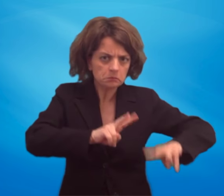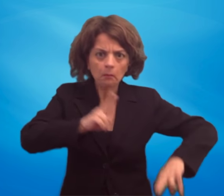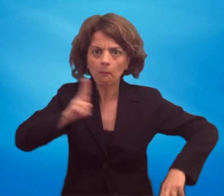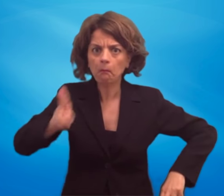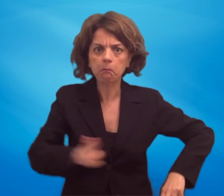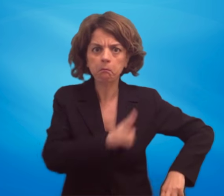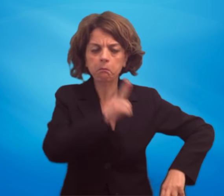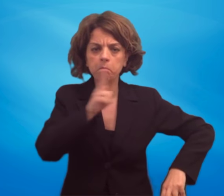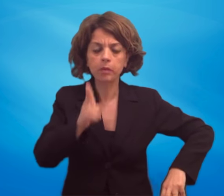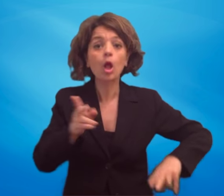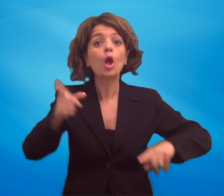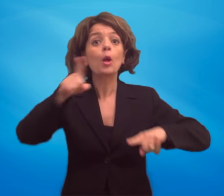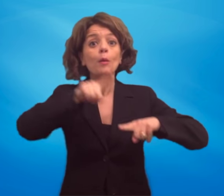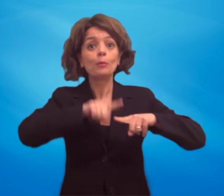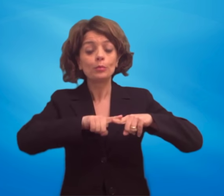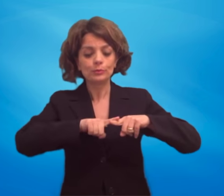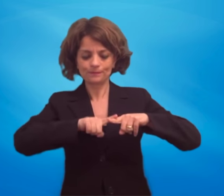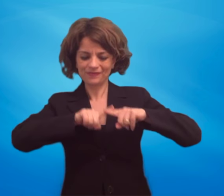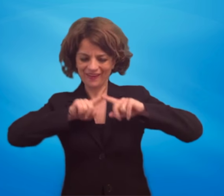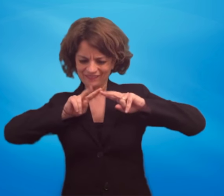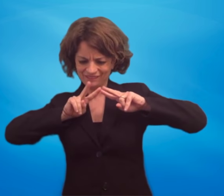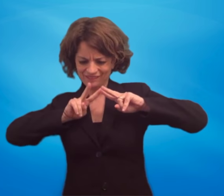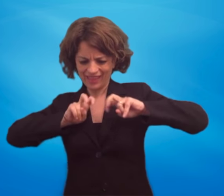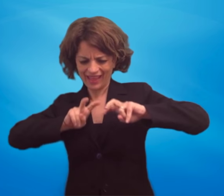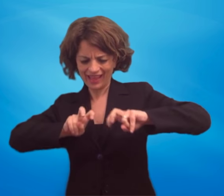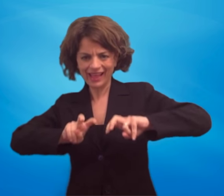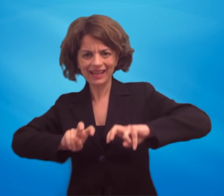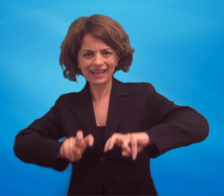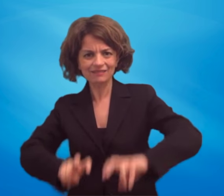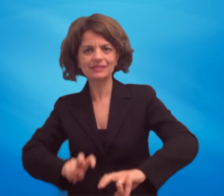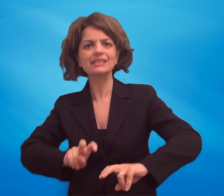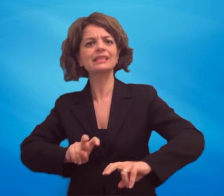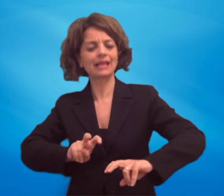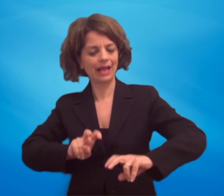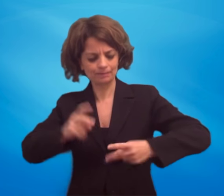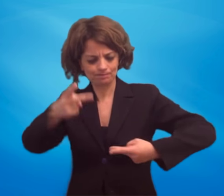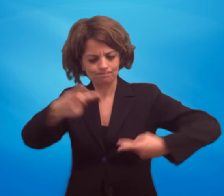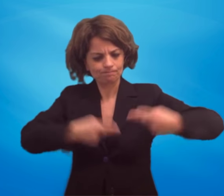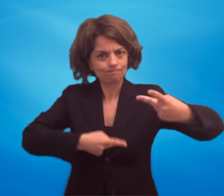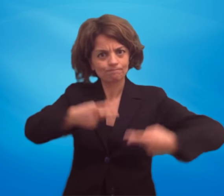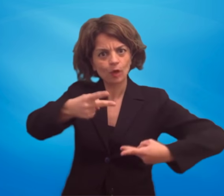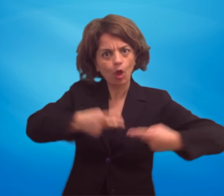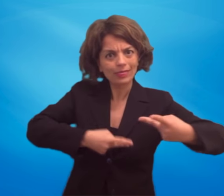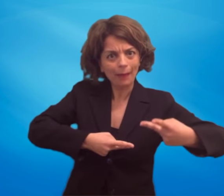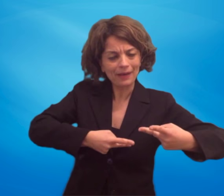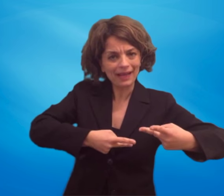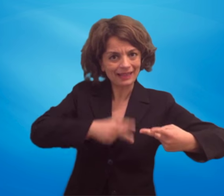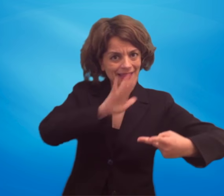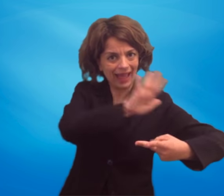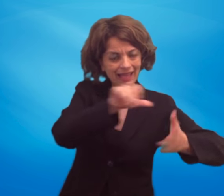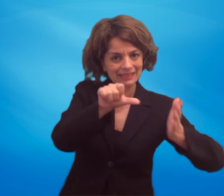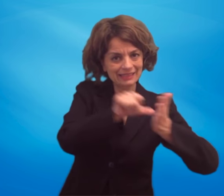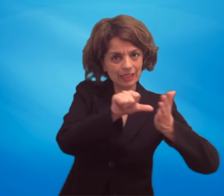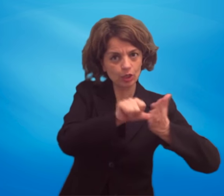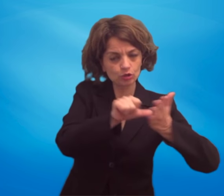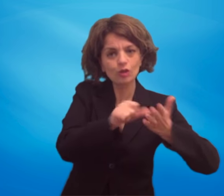di procedere all'esame della corrispondenza delle risultanze contabili con gli estratti conto